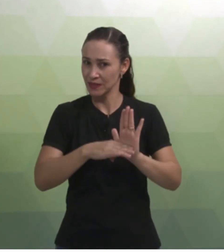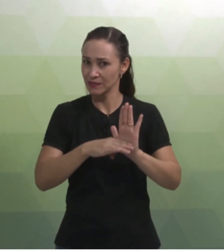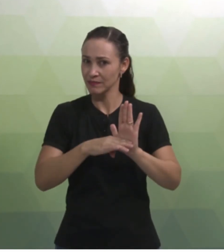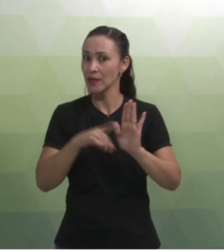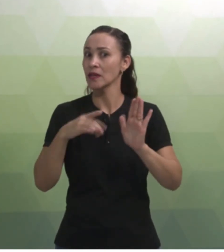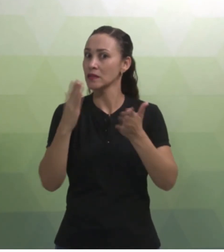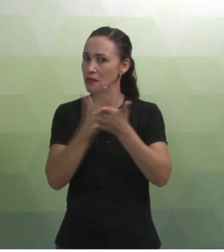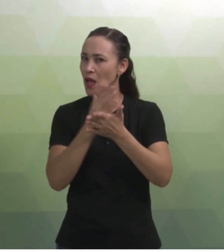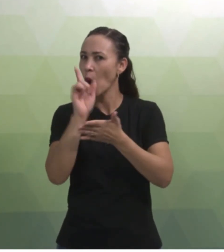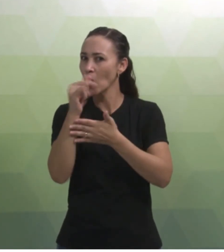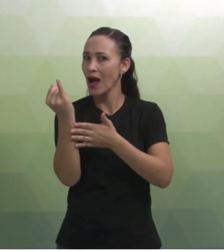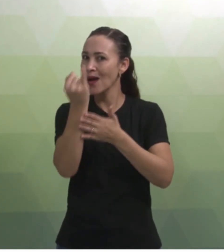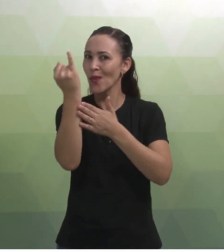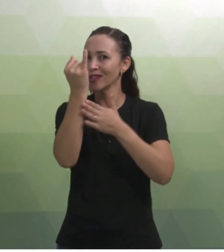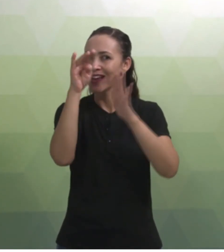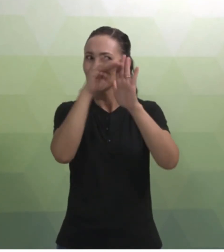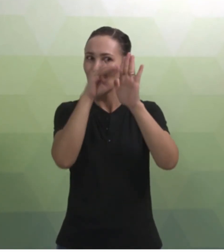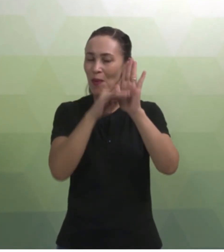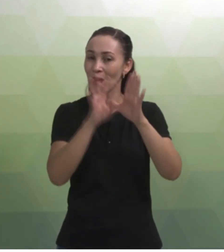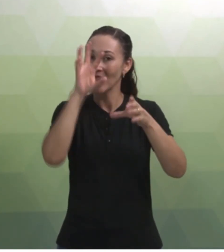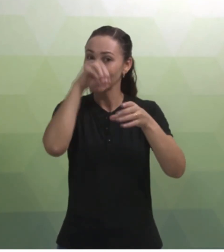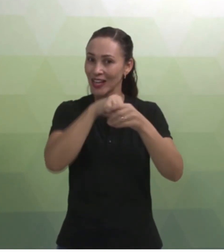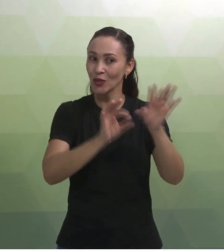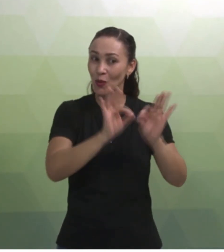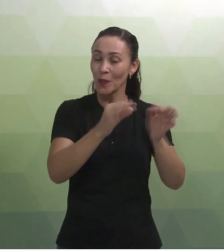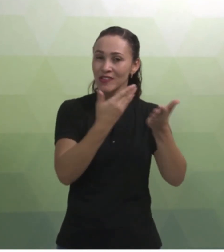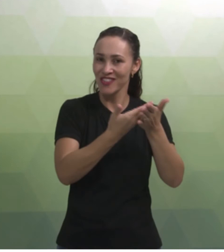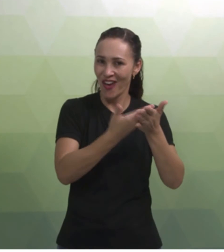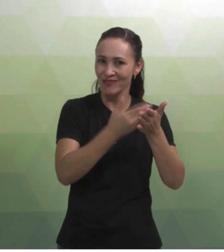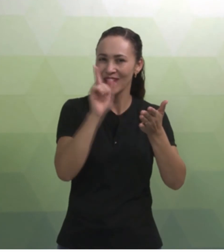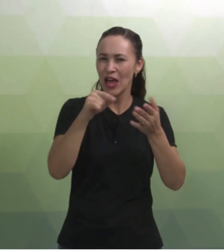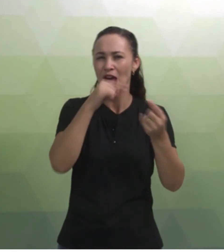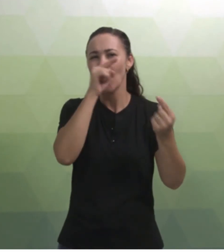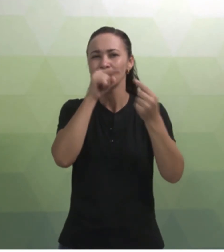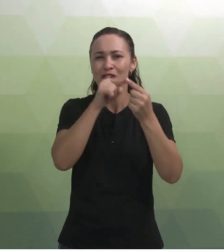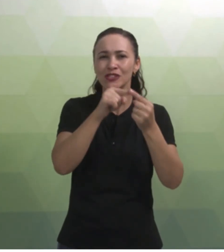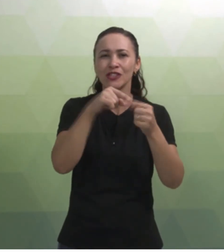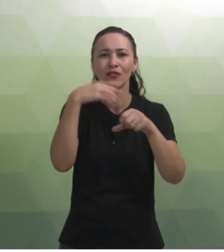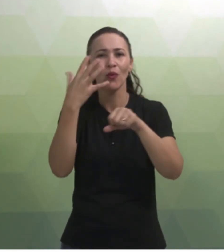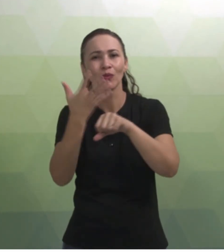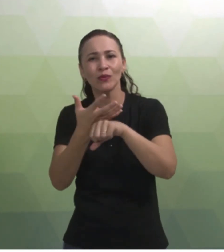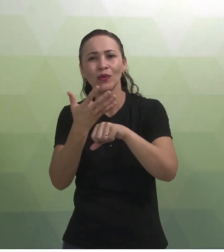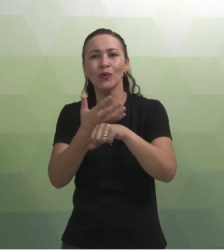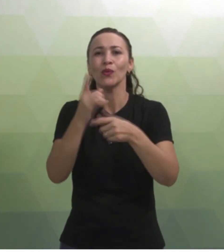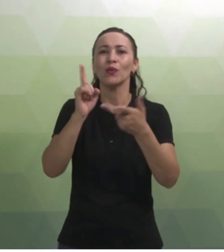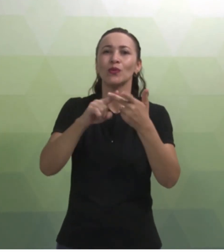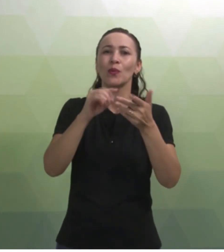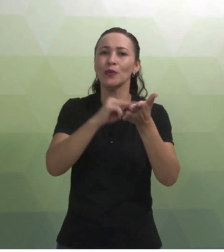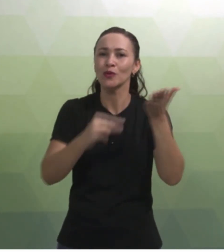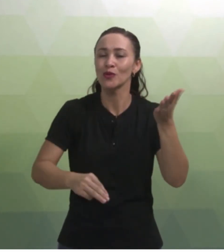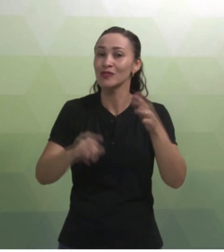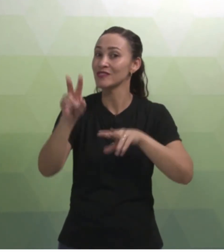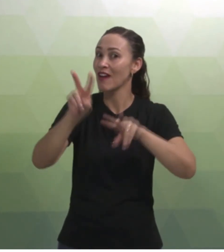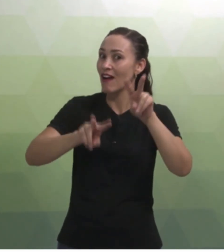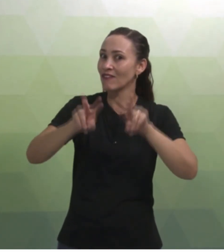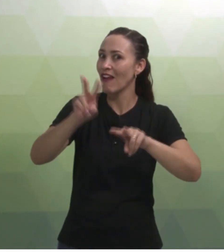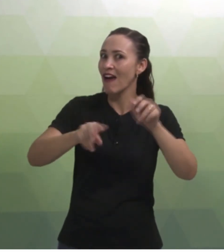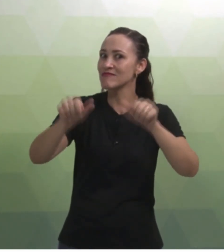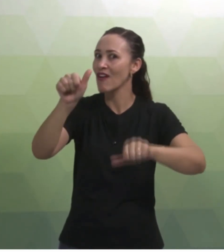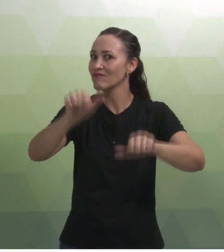Nós temos alguns itens importantes que devem conter no plano de aula. Objetivo, conteúdo, metodologia, avaliação. Então,